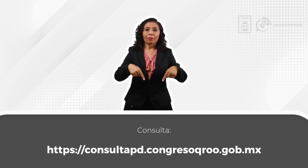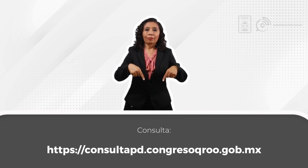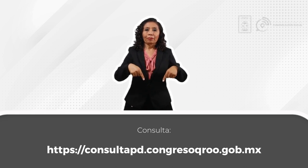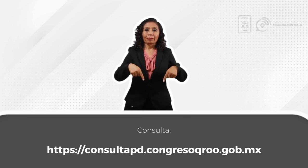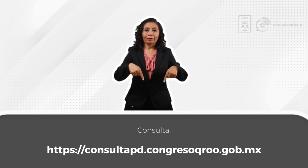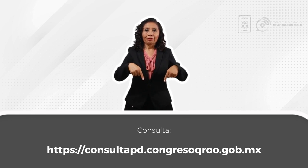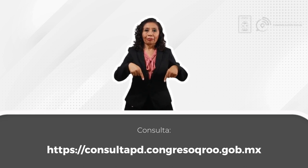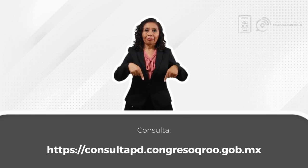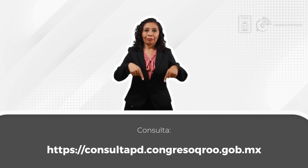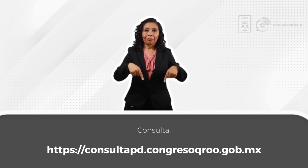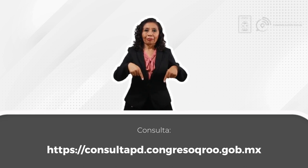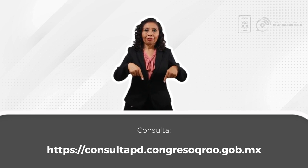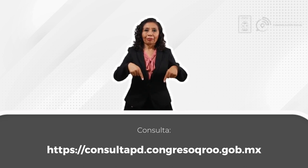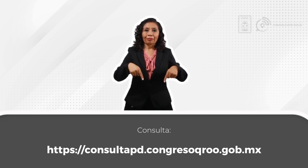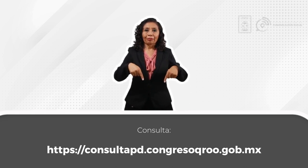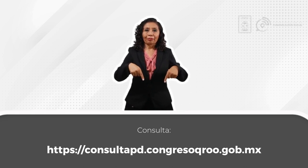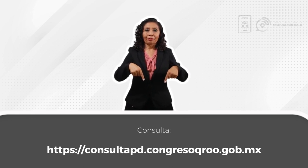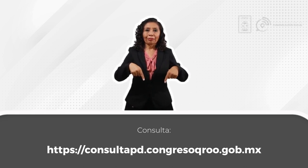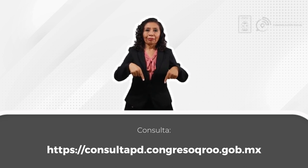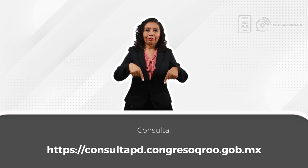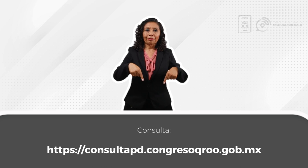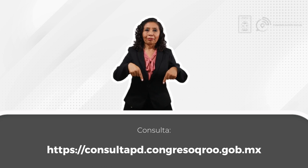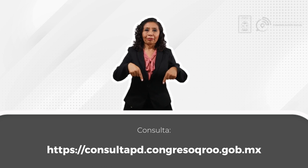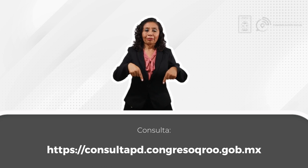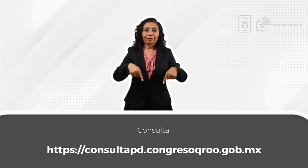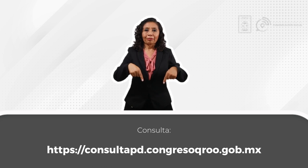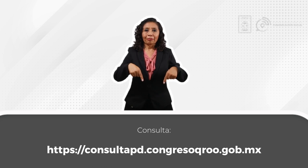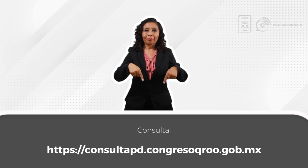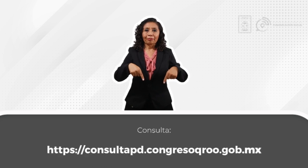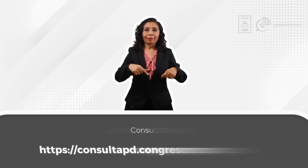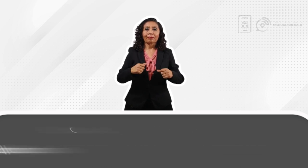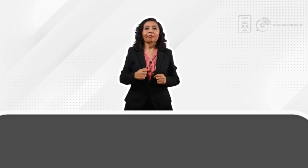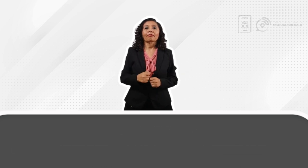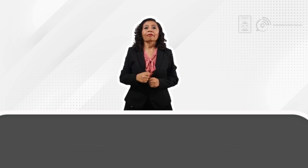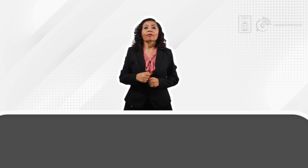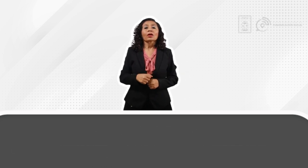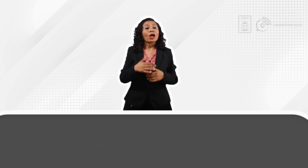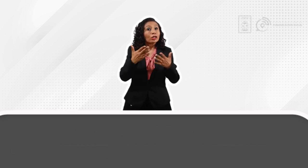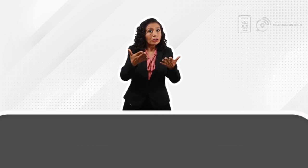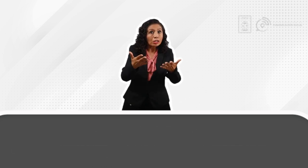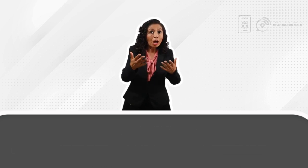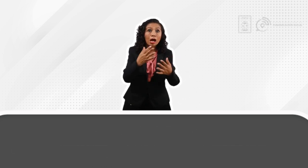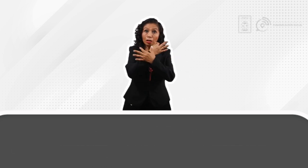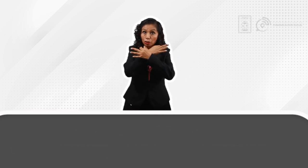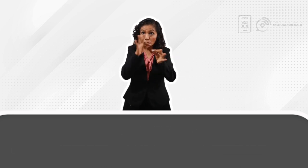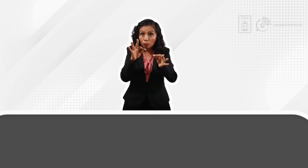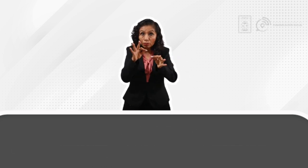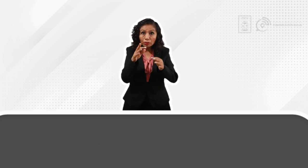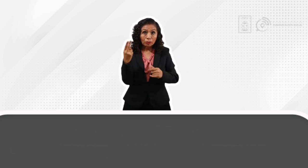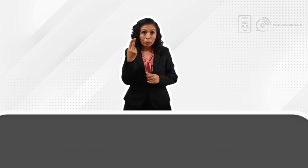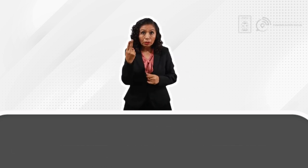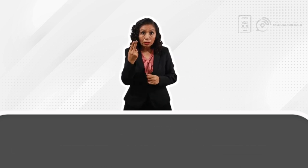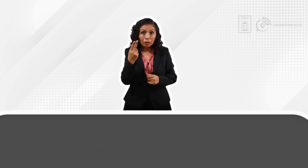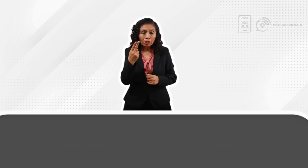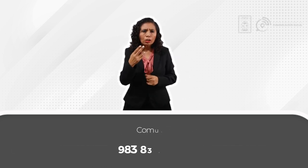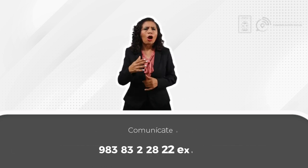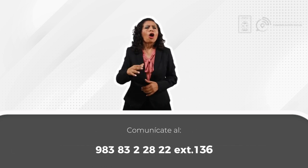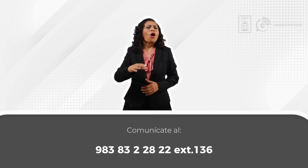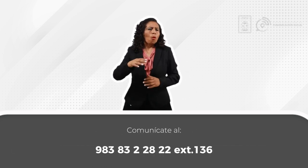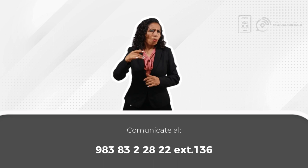.congresoqroo.gov.mx y si necesitas más información,